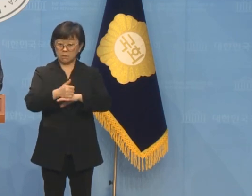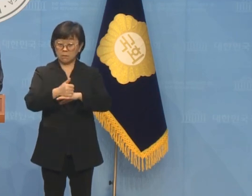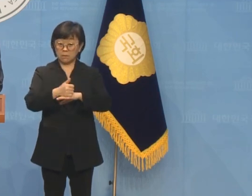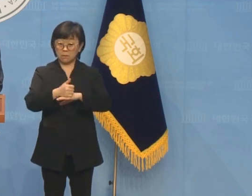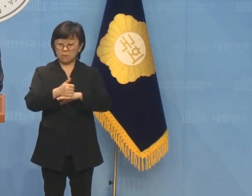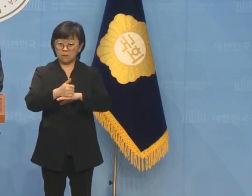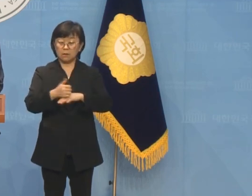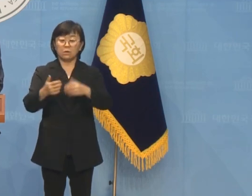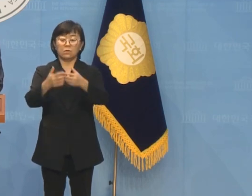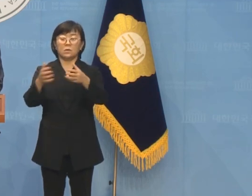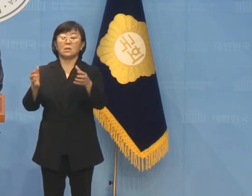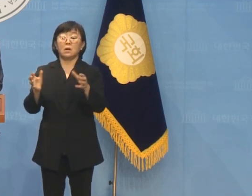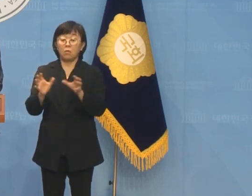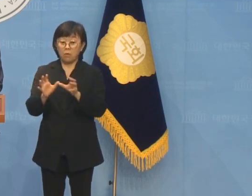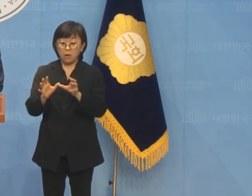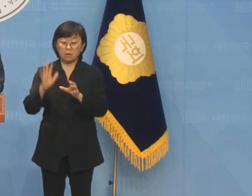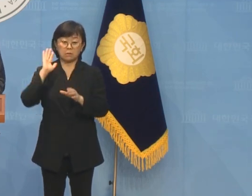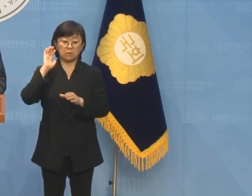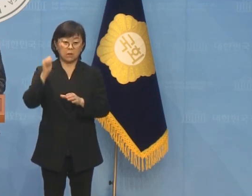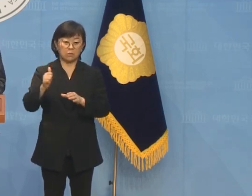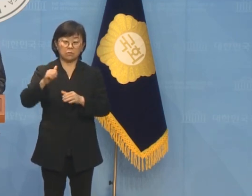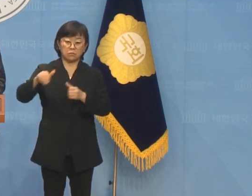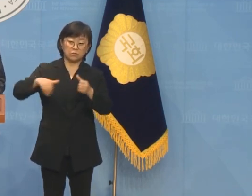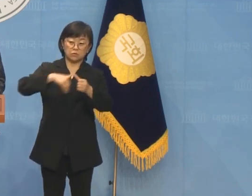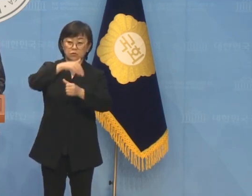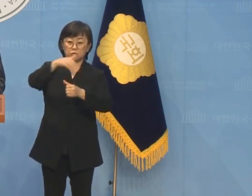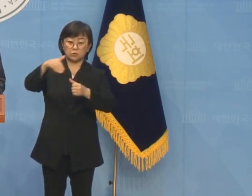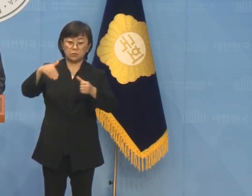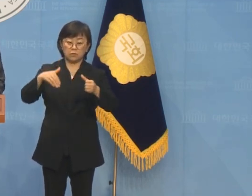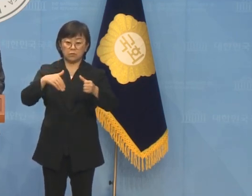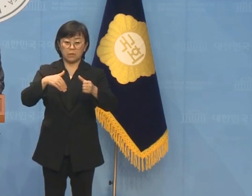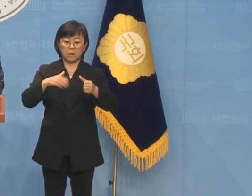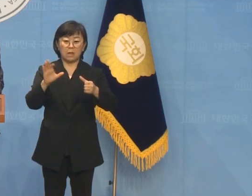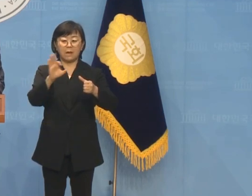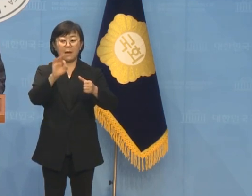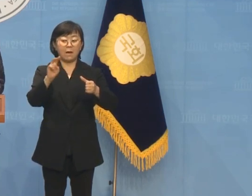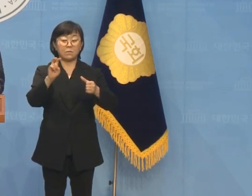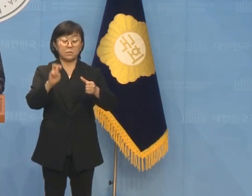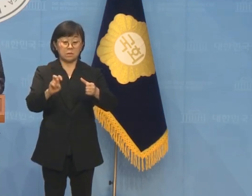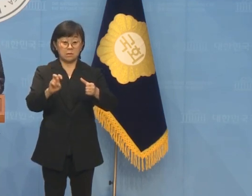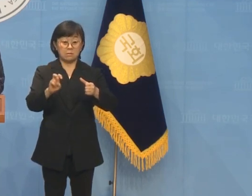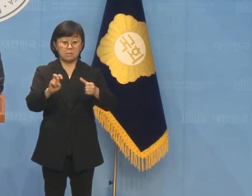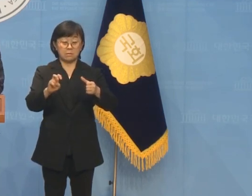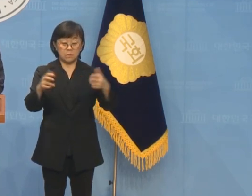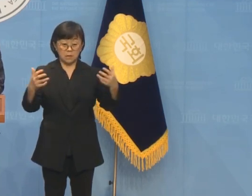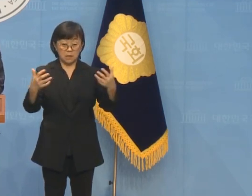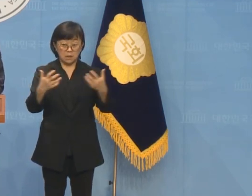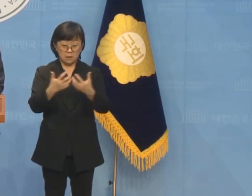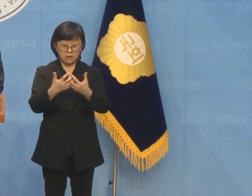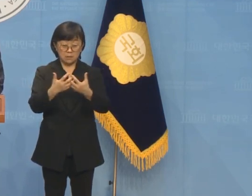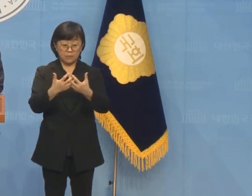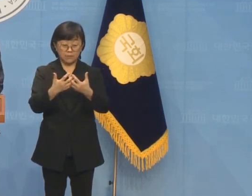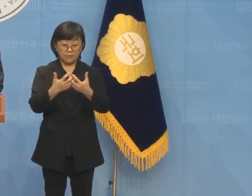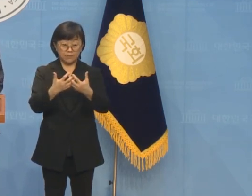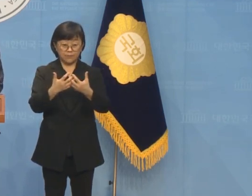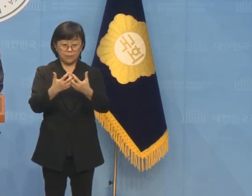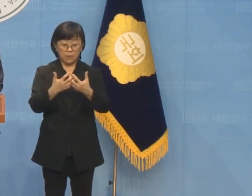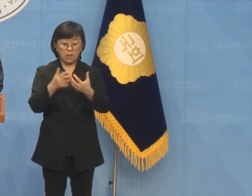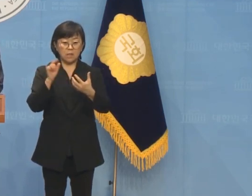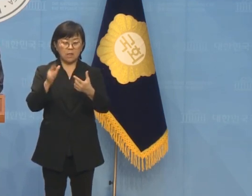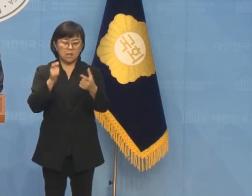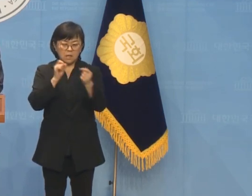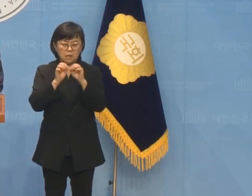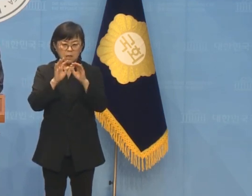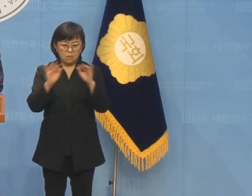우리 당과 대통령 주변에 암처럼 퍼져있는 소위 핵관들이 만들어낸